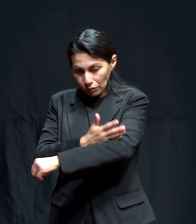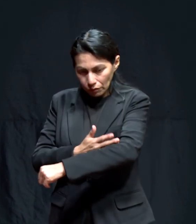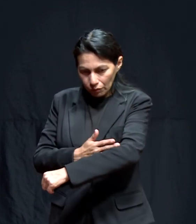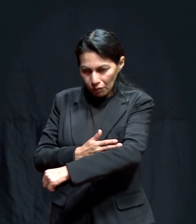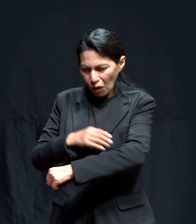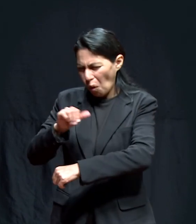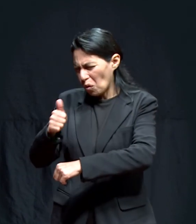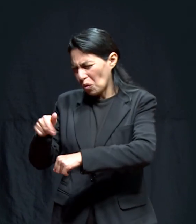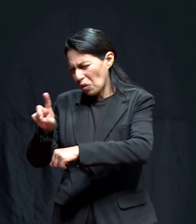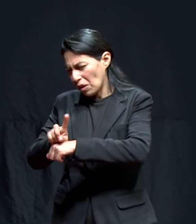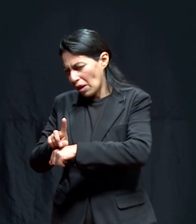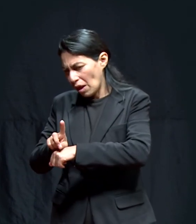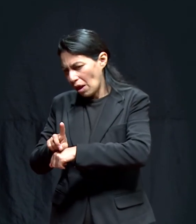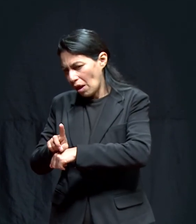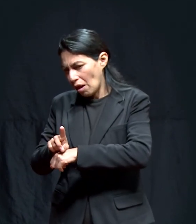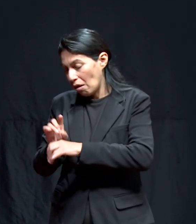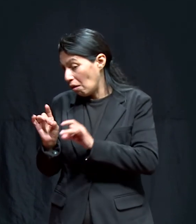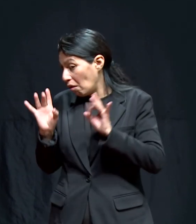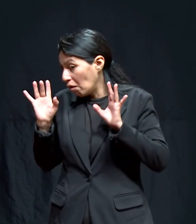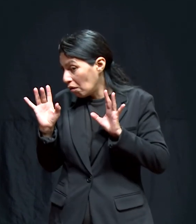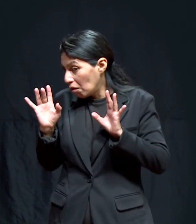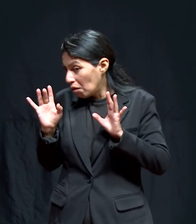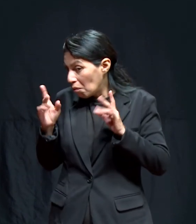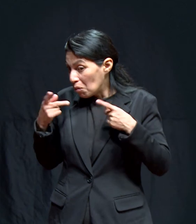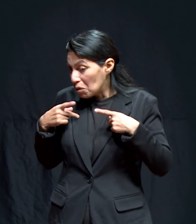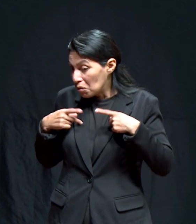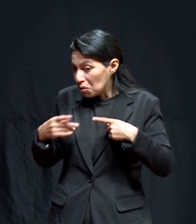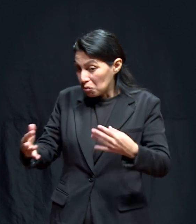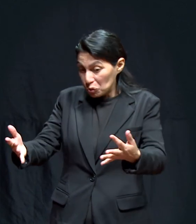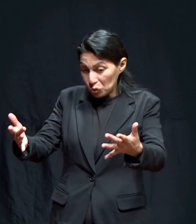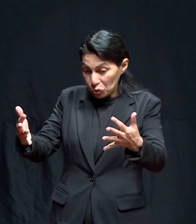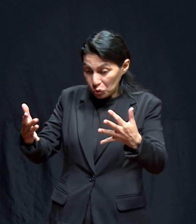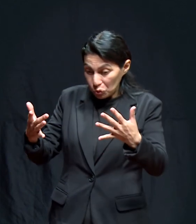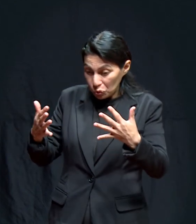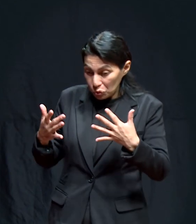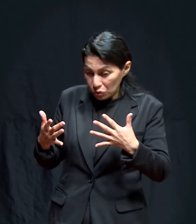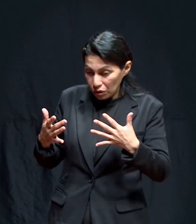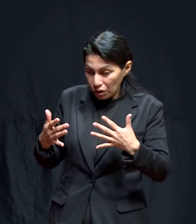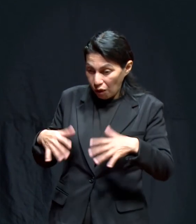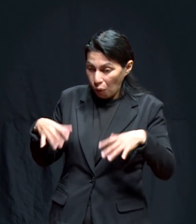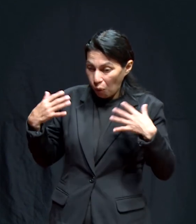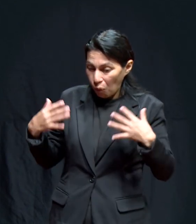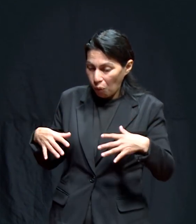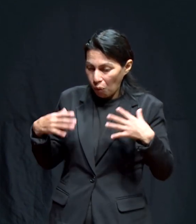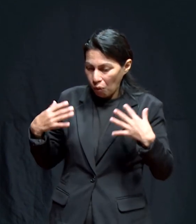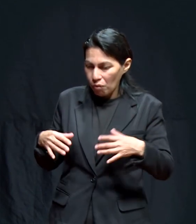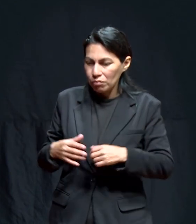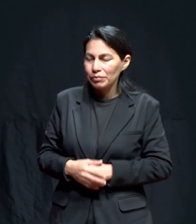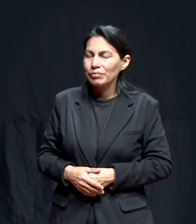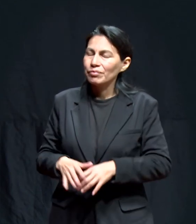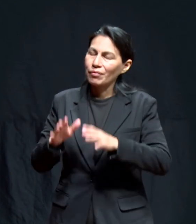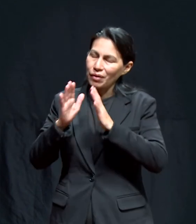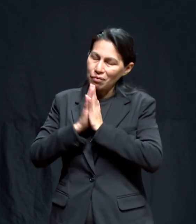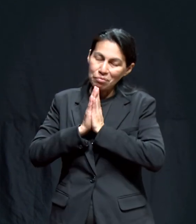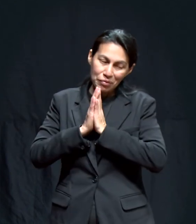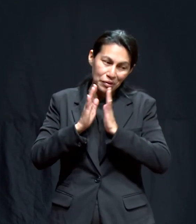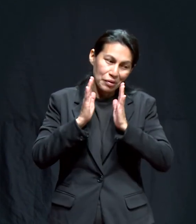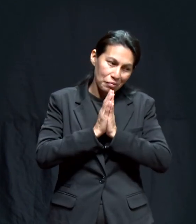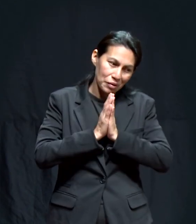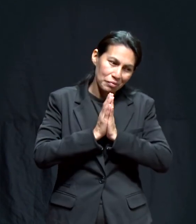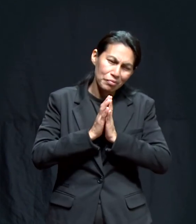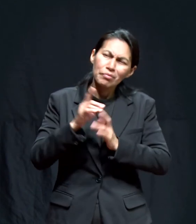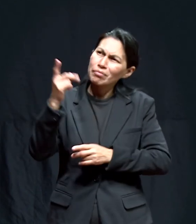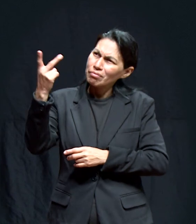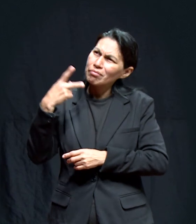a la tarde o al otro día cuando me doy cuenta ya está eso lleno lleno de trabajo amén